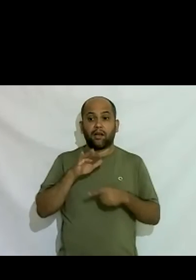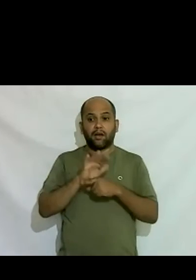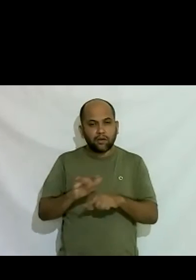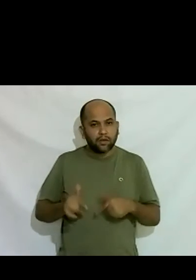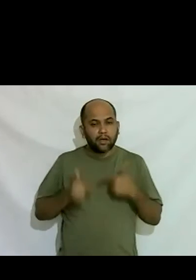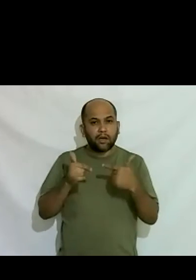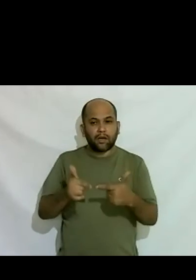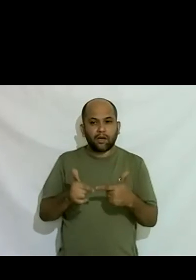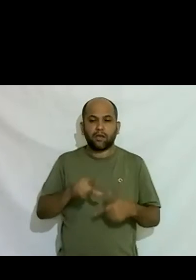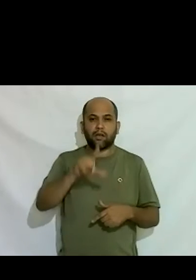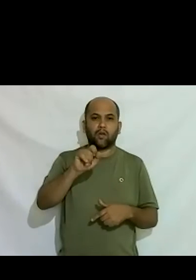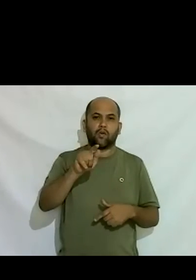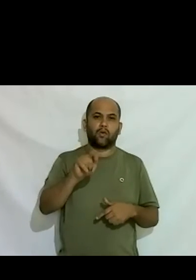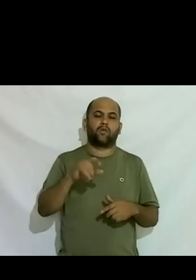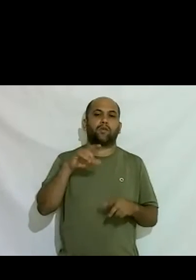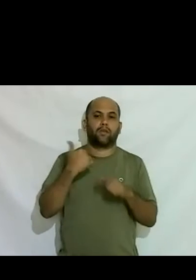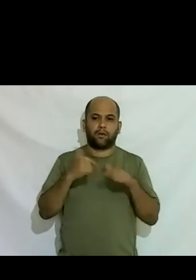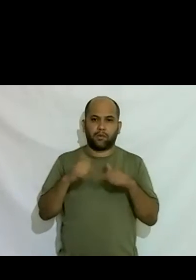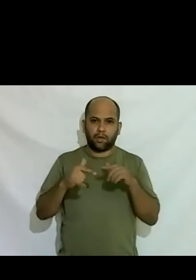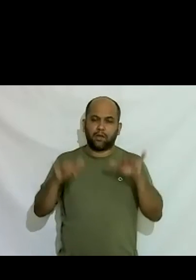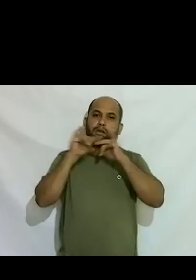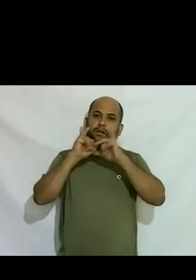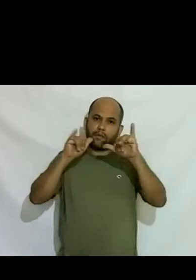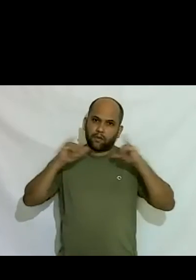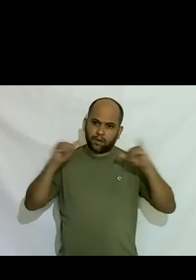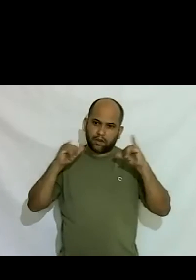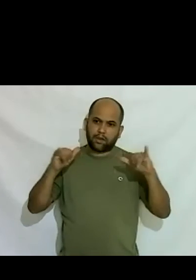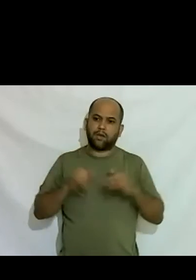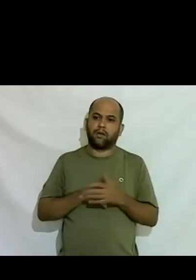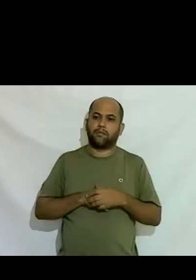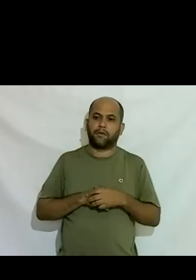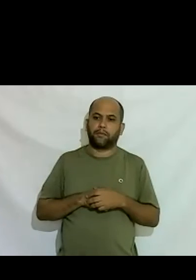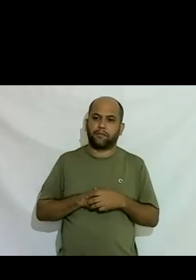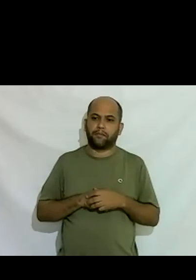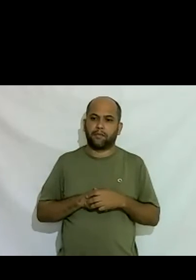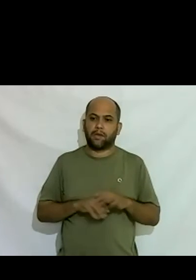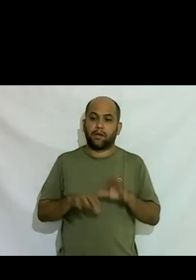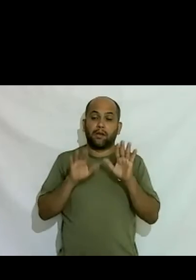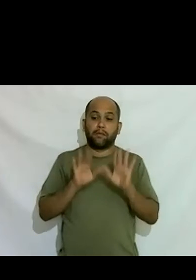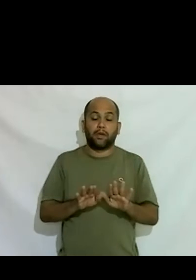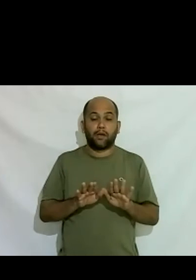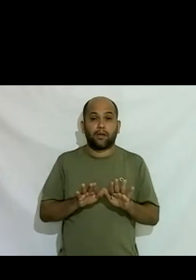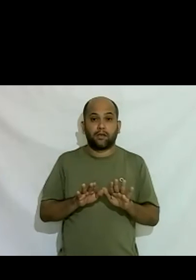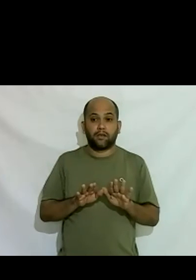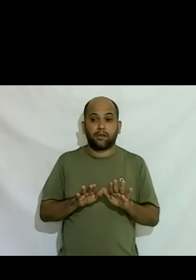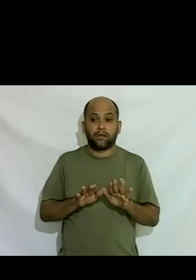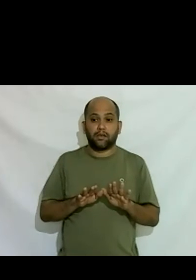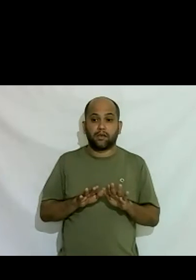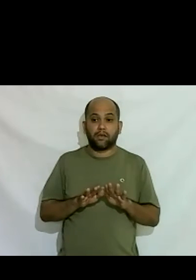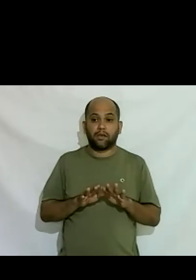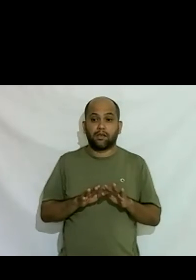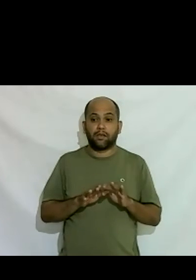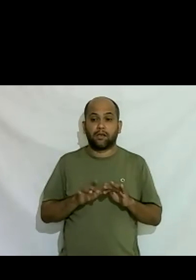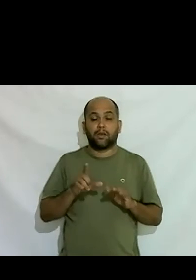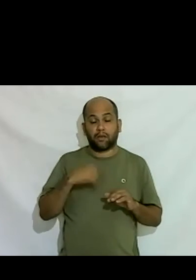logos faz trabalhos faz divulga ajuda a divulgar mas ele vai ter que é o dia a dia